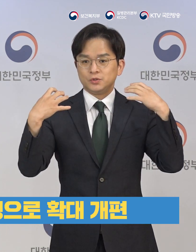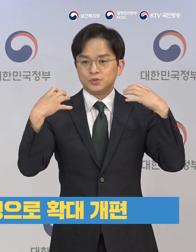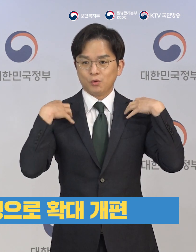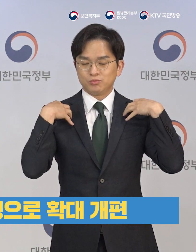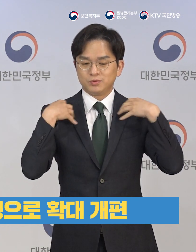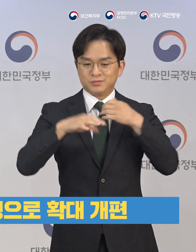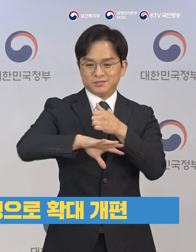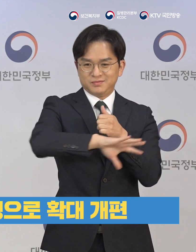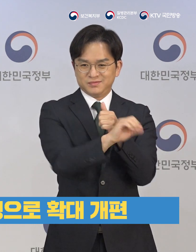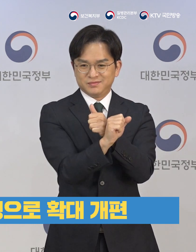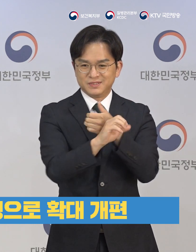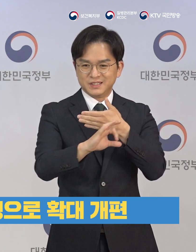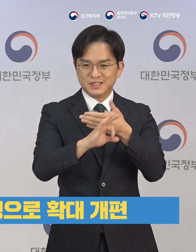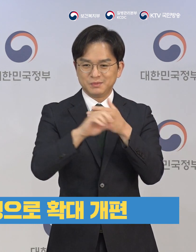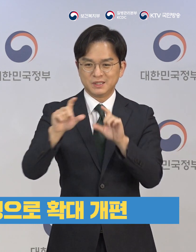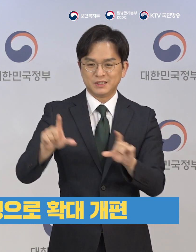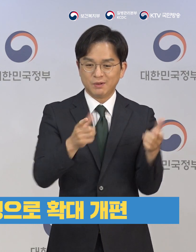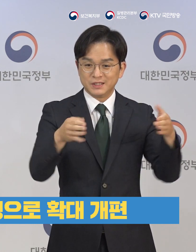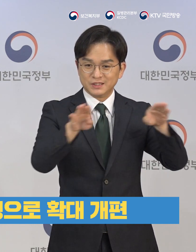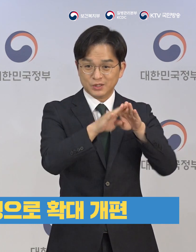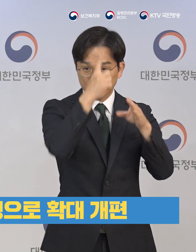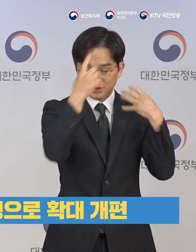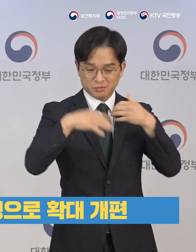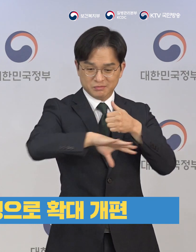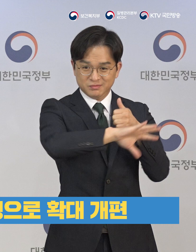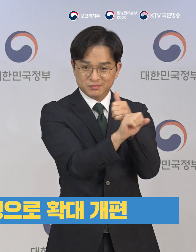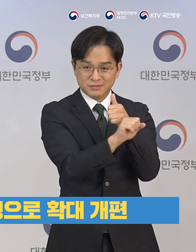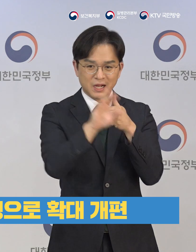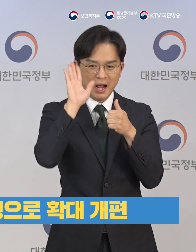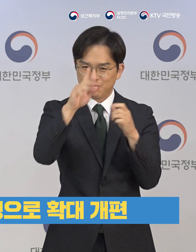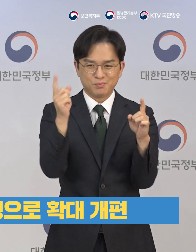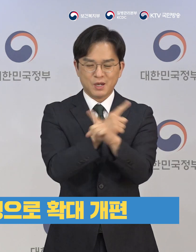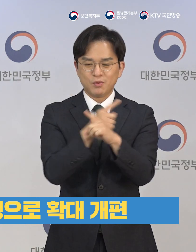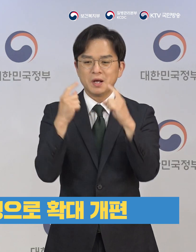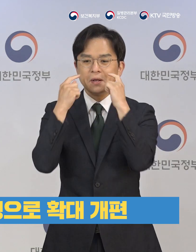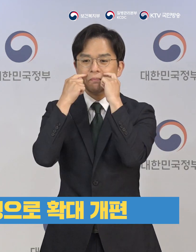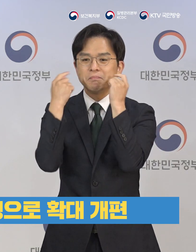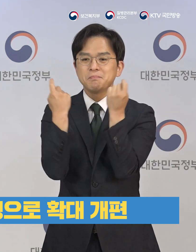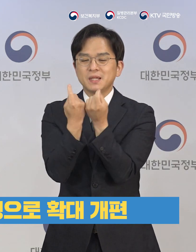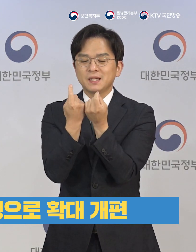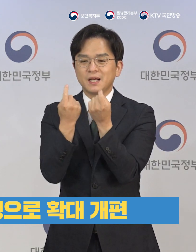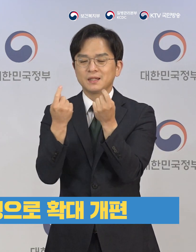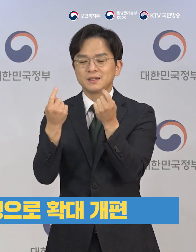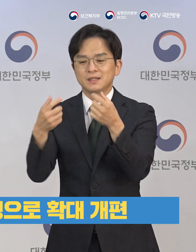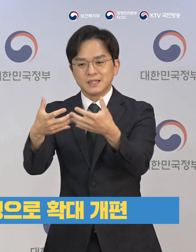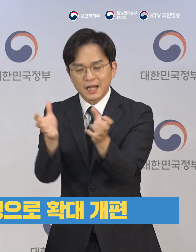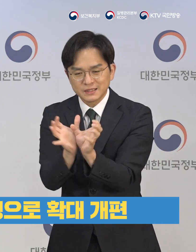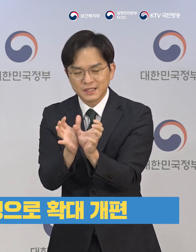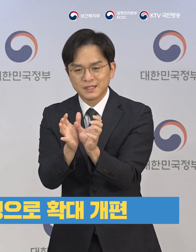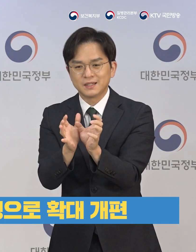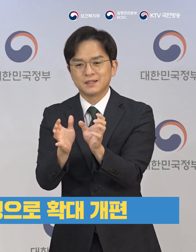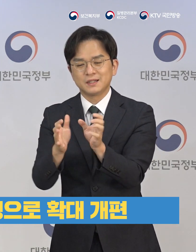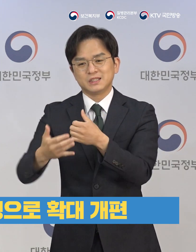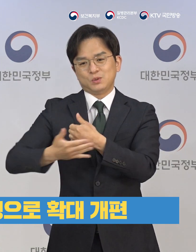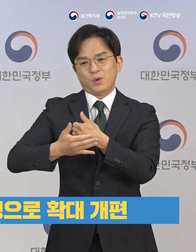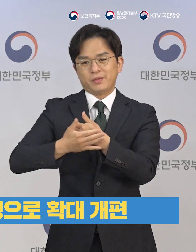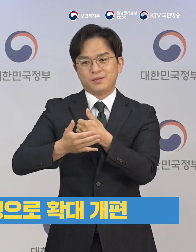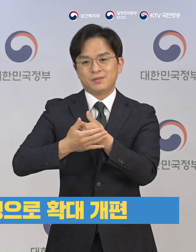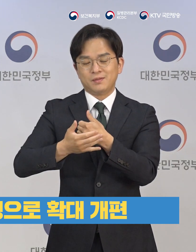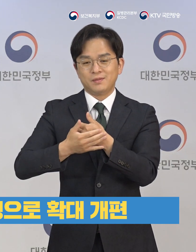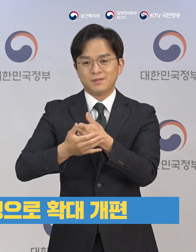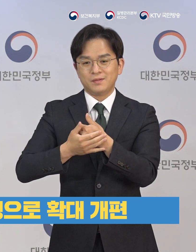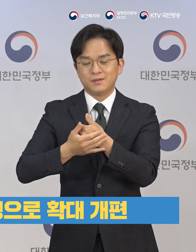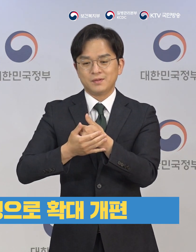정부 주도의 임시생활시설을 지방자치단체, 기업체 등이 참여하는 민간 참여행으로 확대